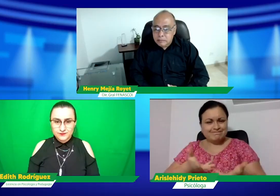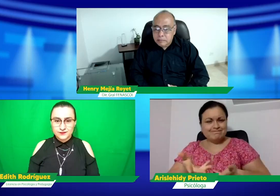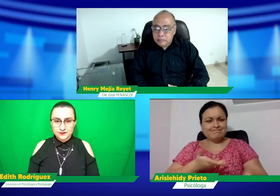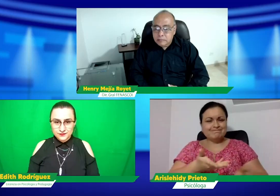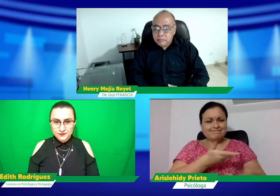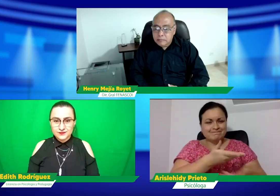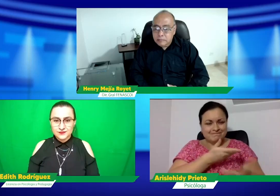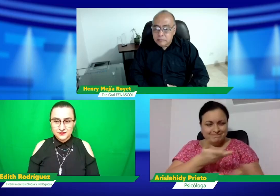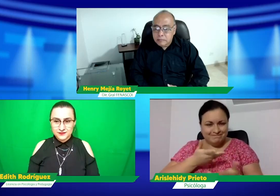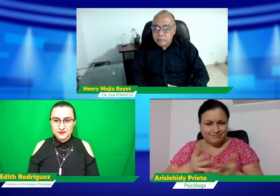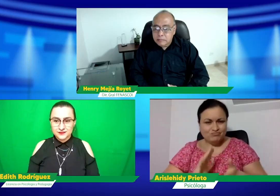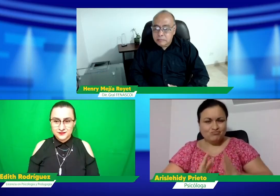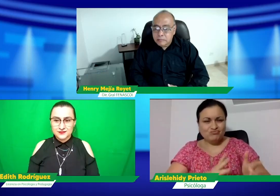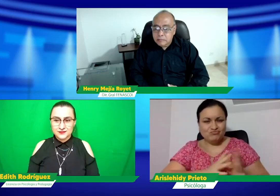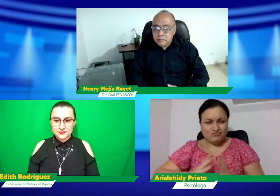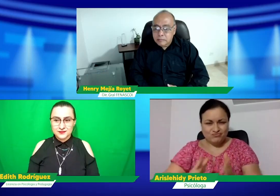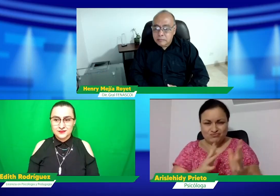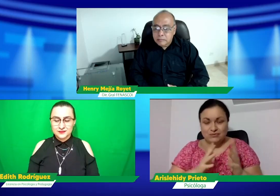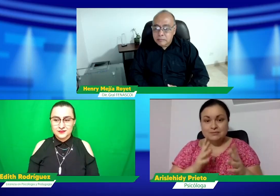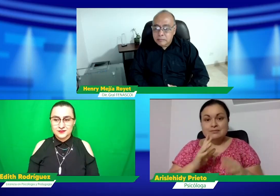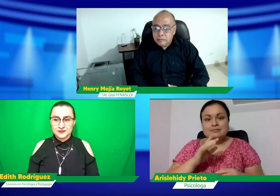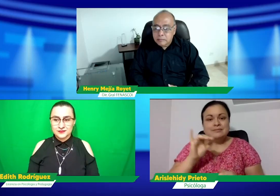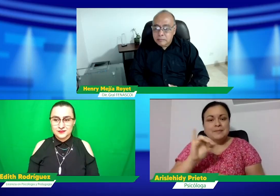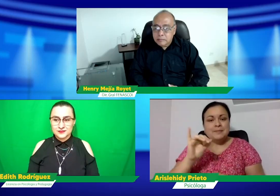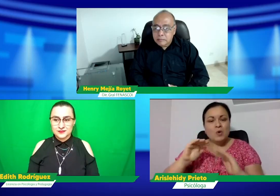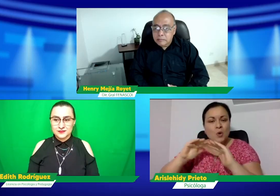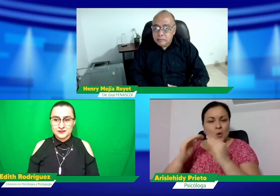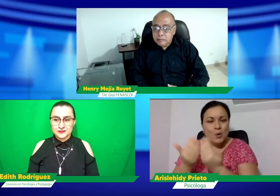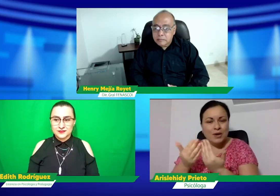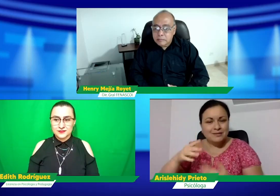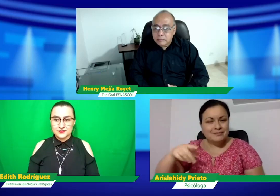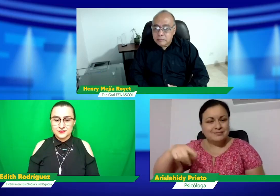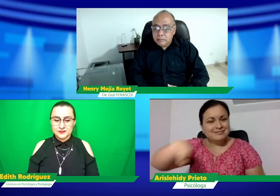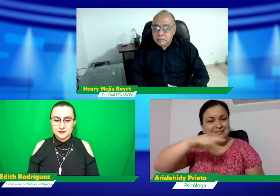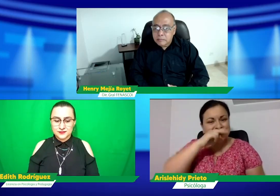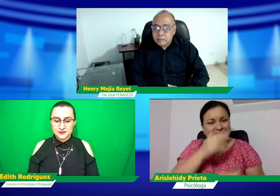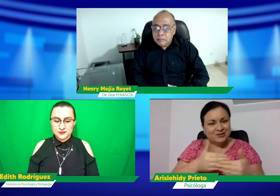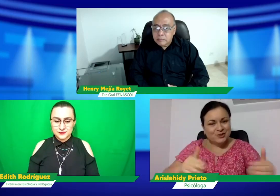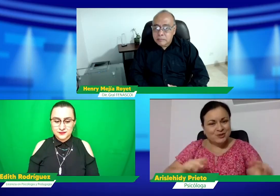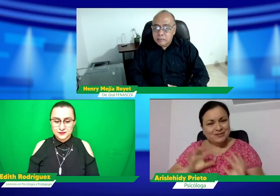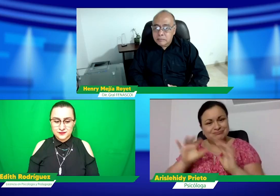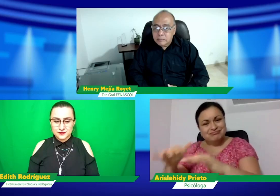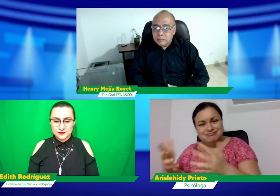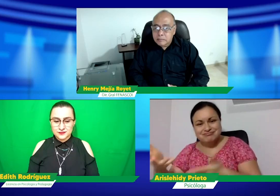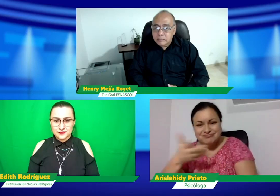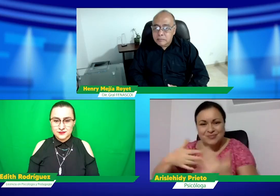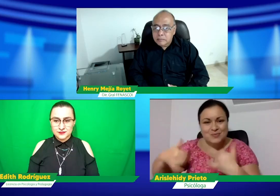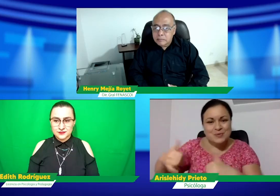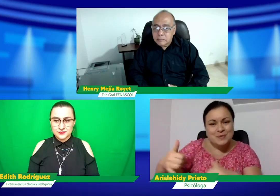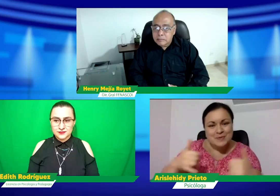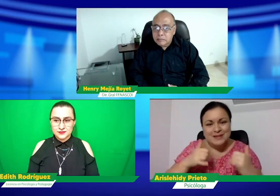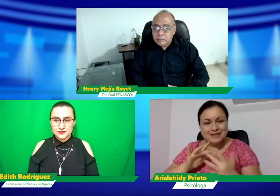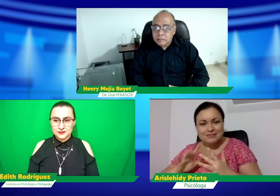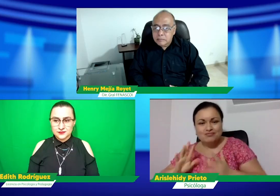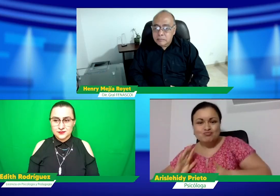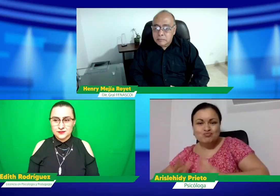el relacionarse con otros, con otros seres humanos en lengua de señas, es igual en lo que pasa en los colegios con los niños